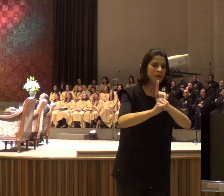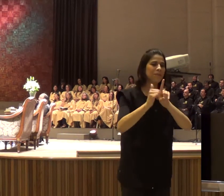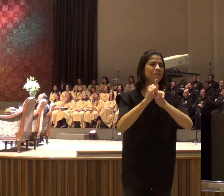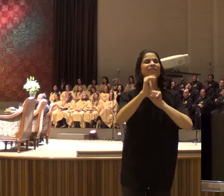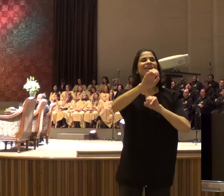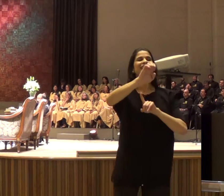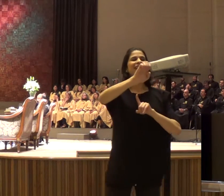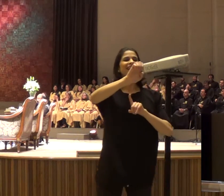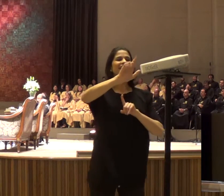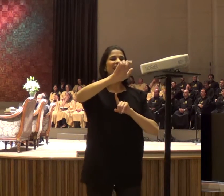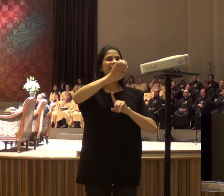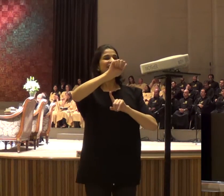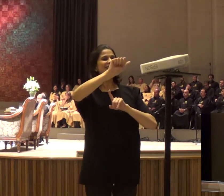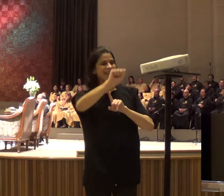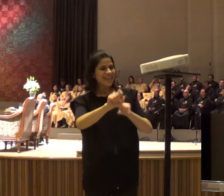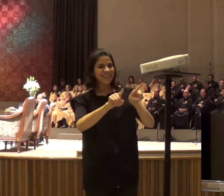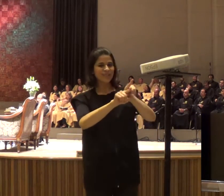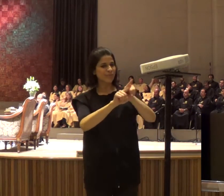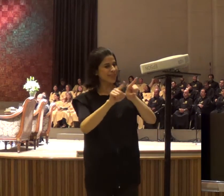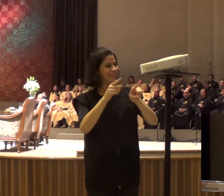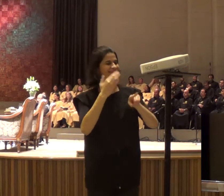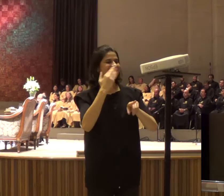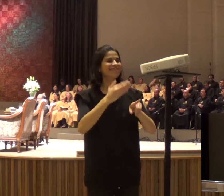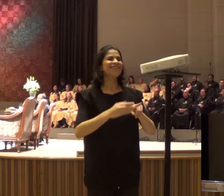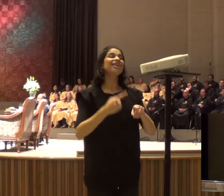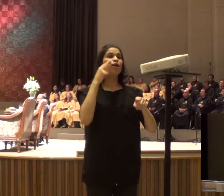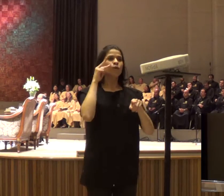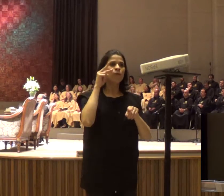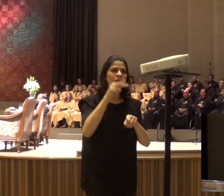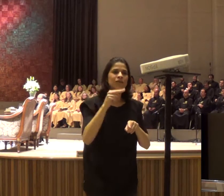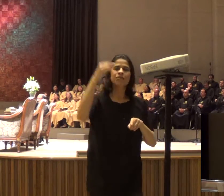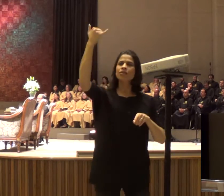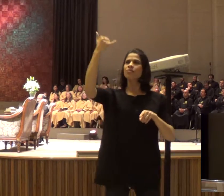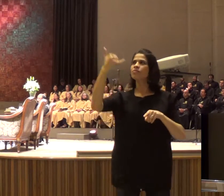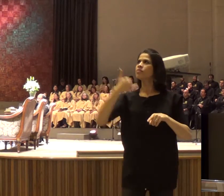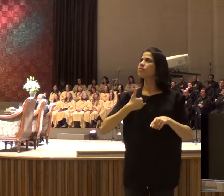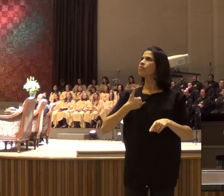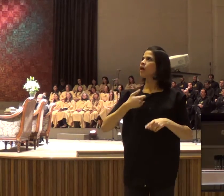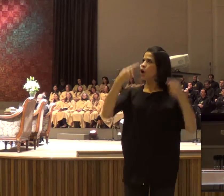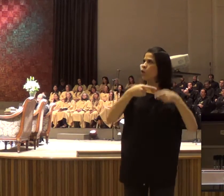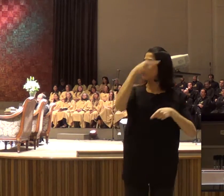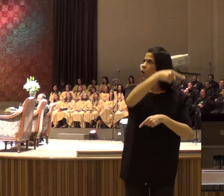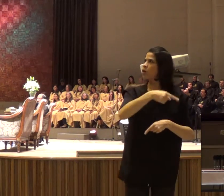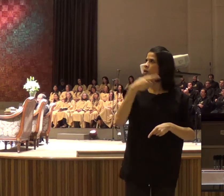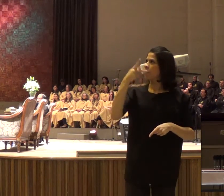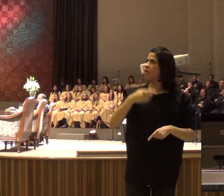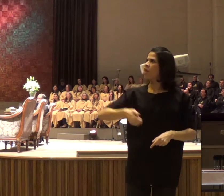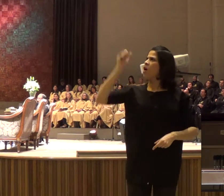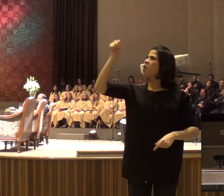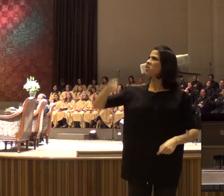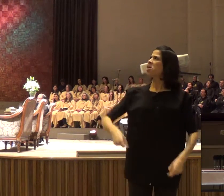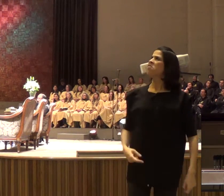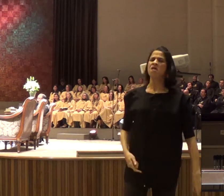encontra com Elias, antes de ouvir esse recado, Acabe diz assim, é você mesmo? O